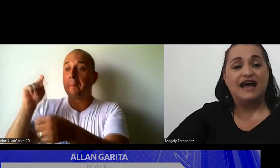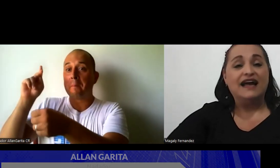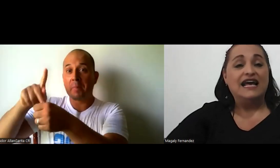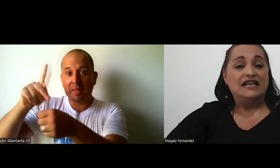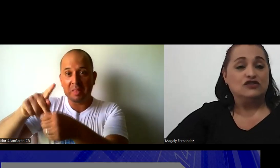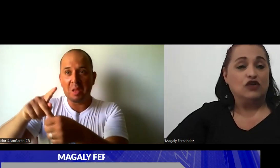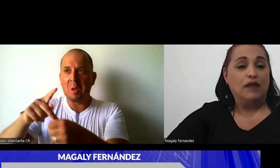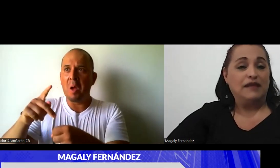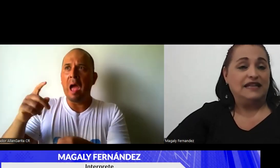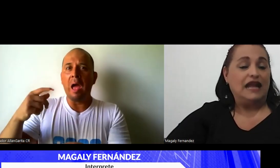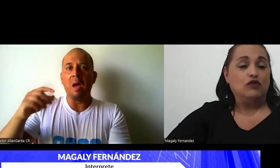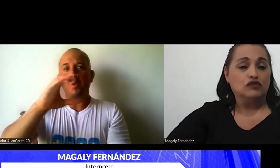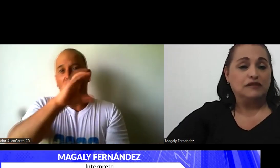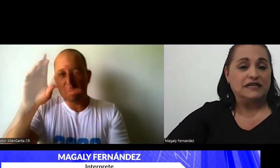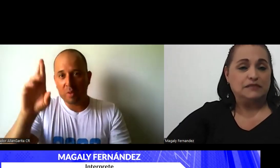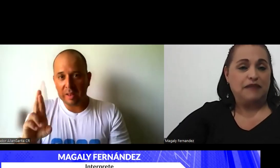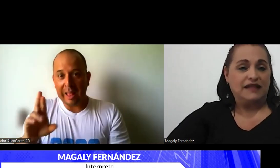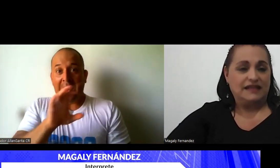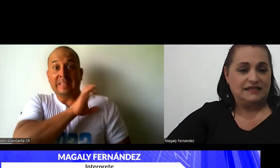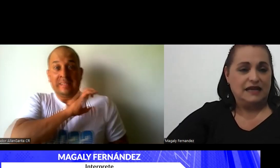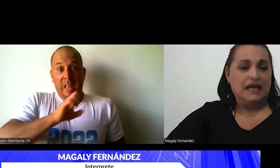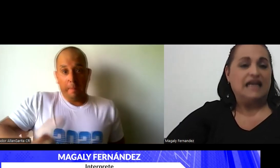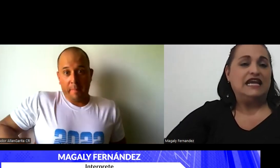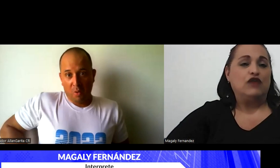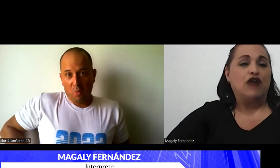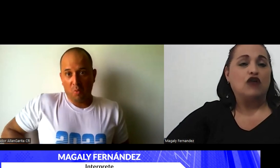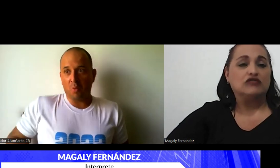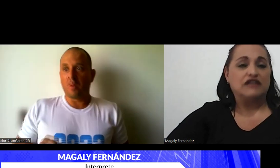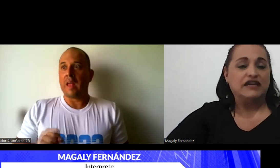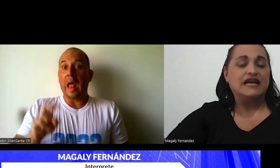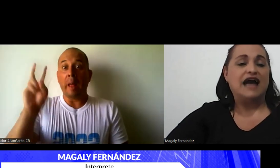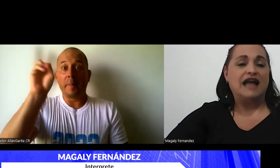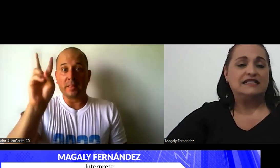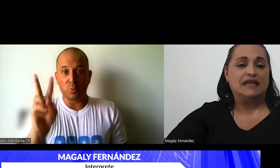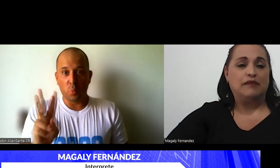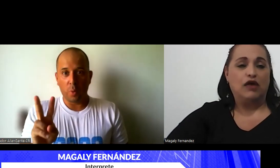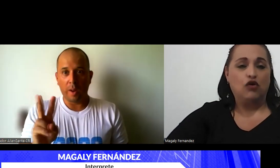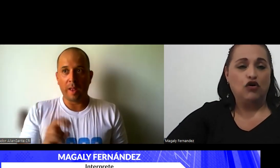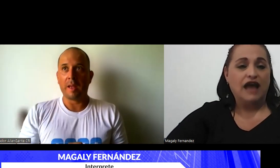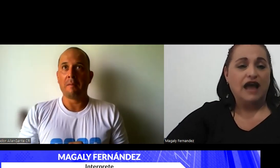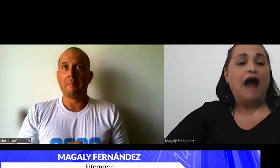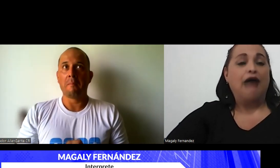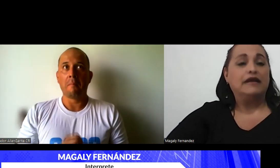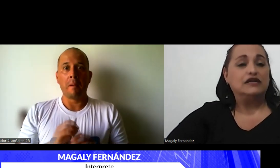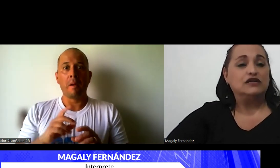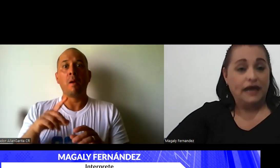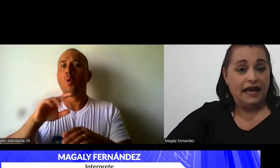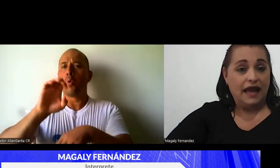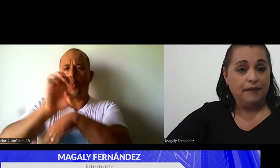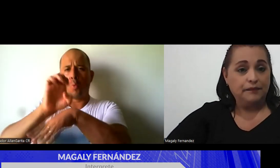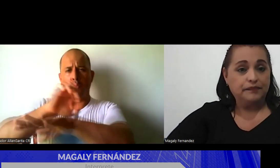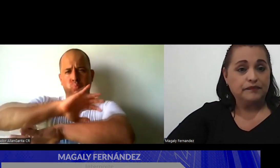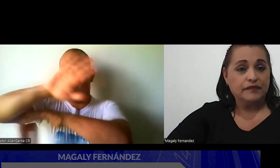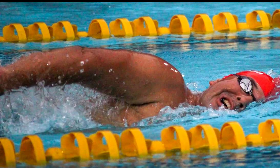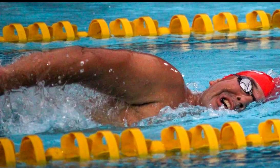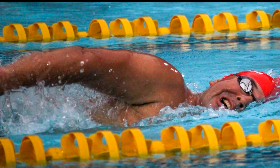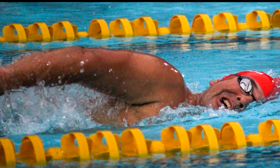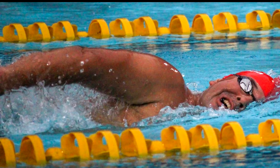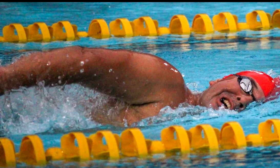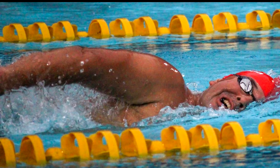solamente algunos participantes. Eligieron a Costa Rica, a El Salvador, a Venezuela y